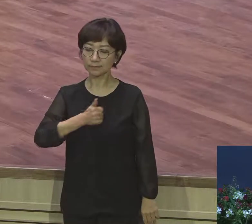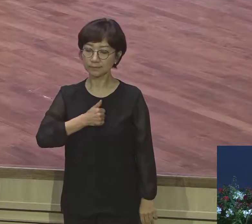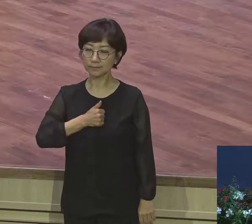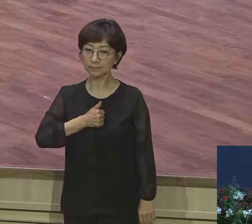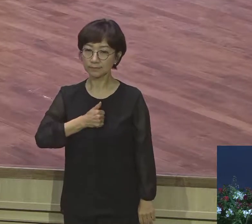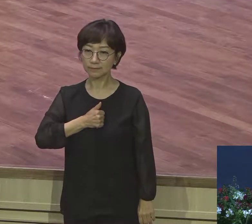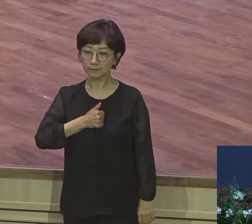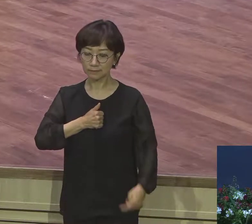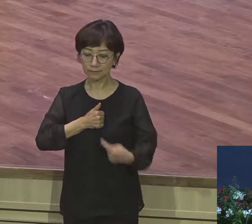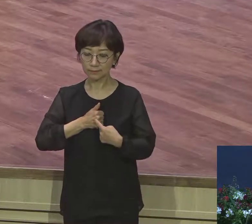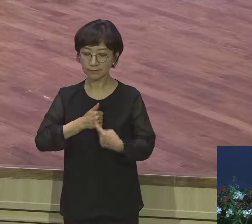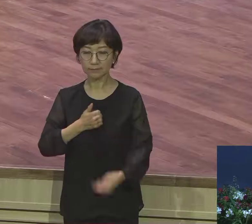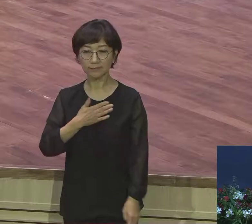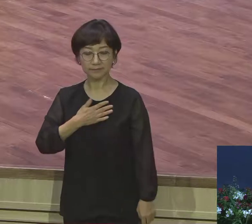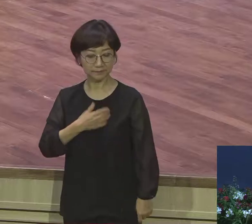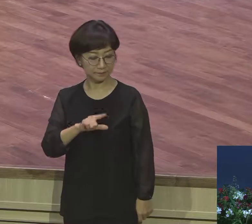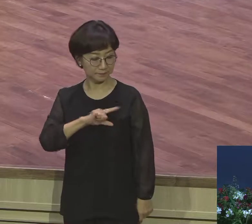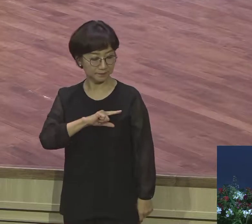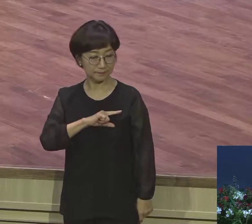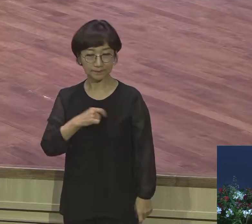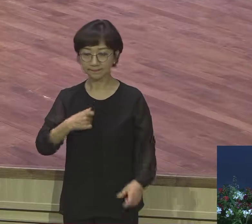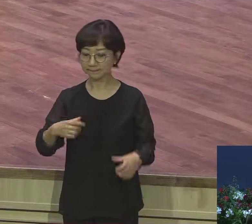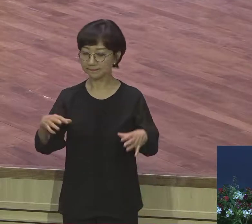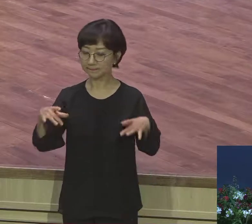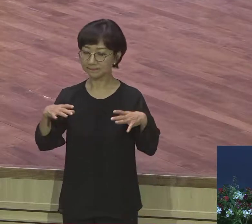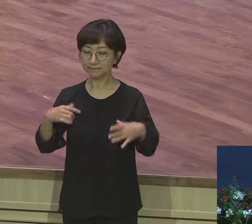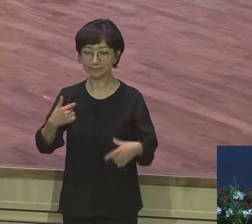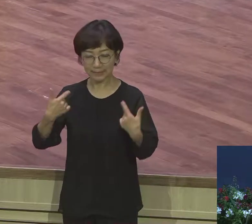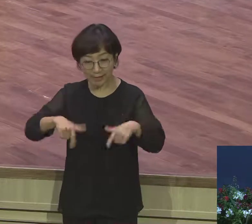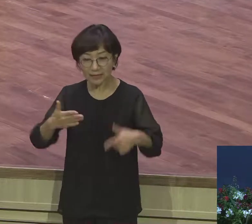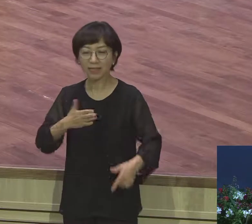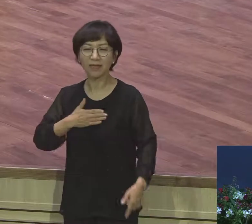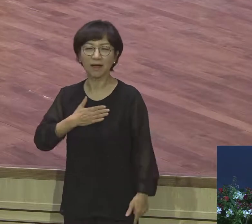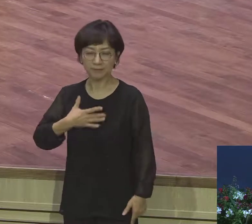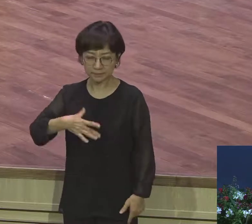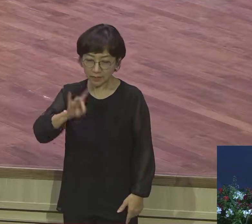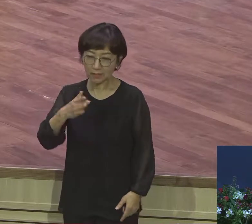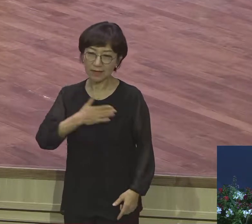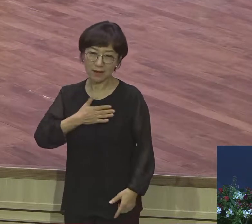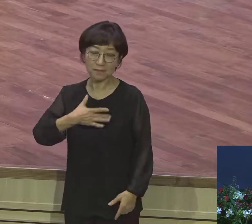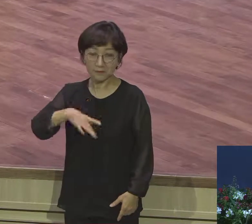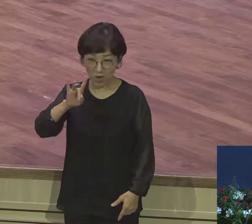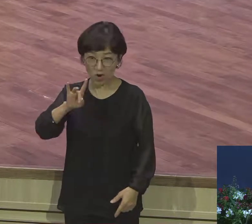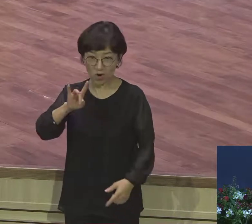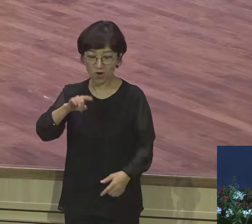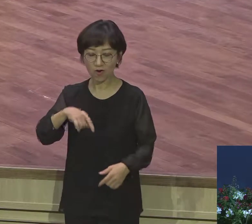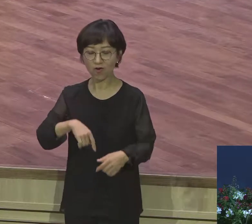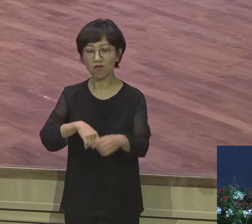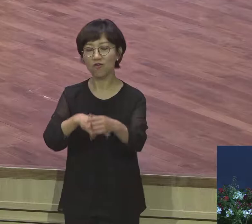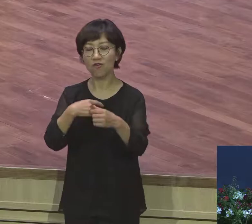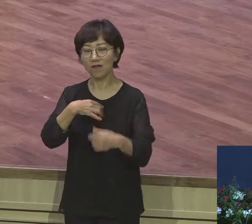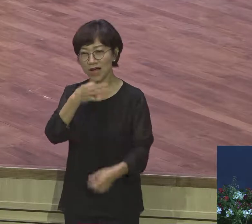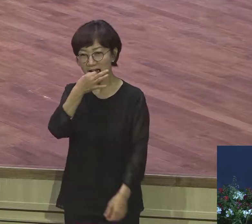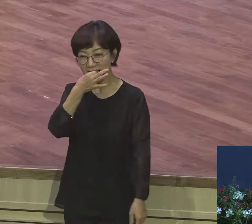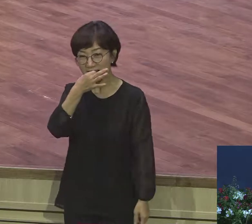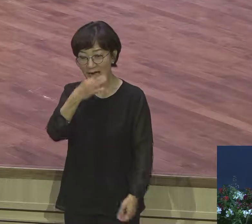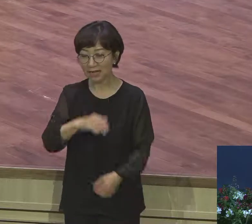내 이름 나중심 그러면 교회 안에서도 그렇고 세상에도 그렇고 직장에도 그렇고 불신자나